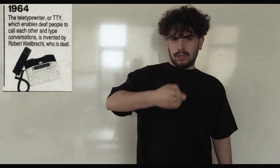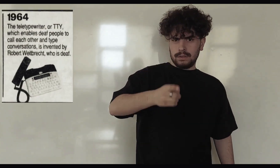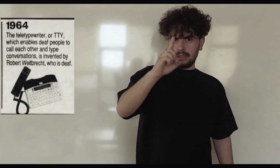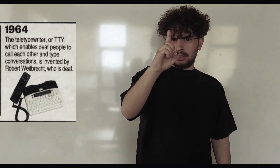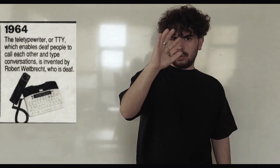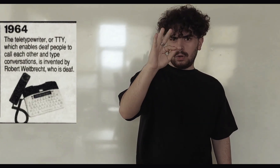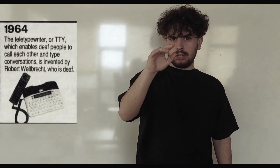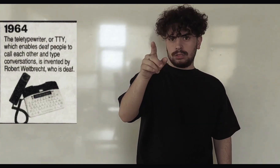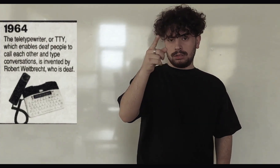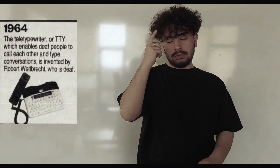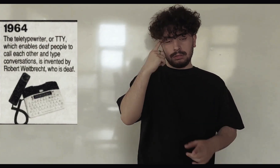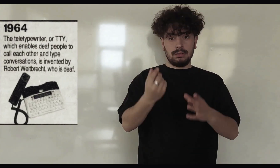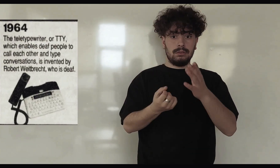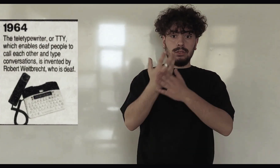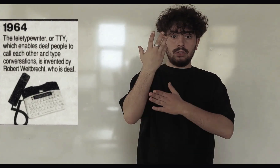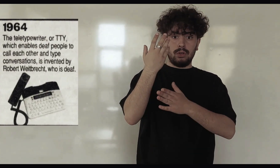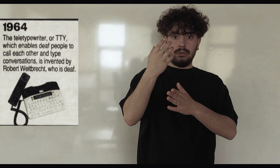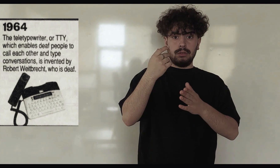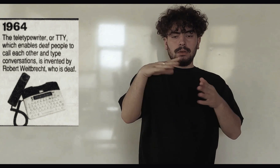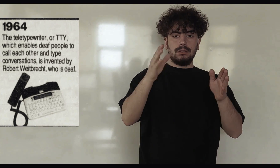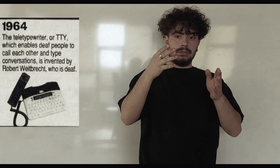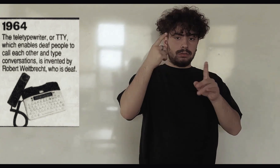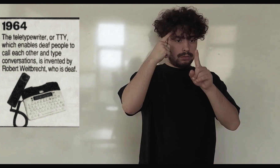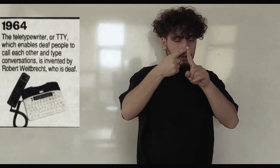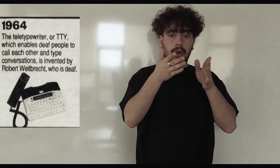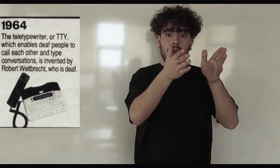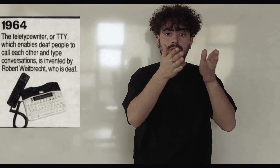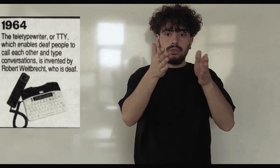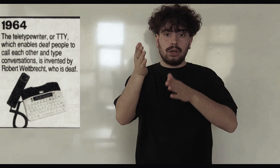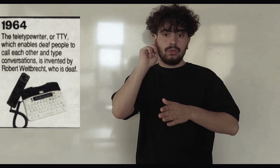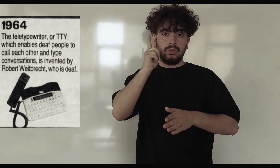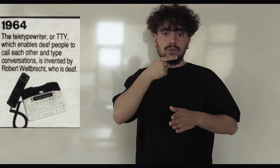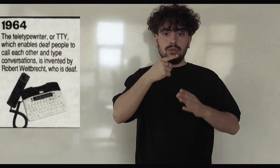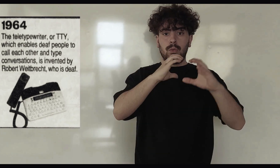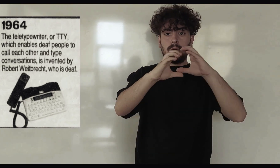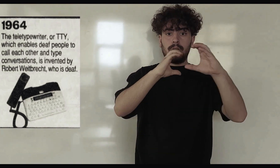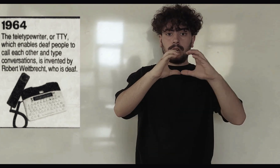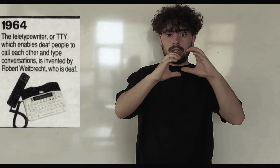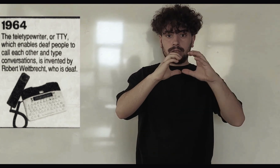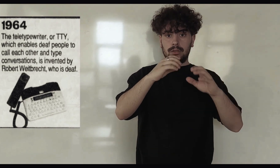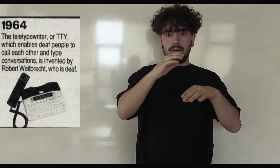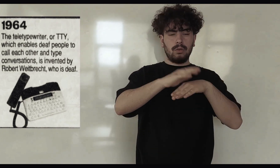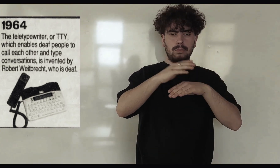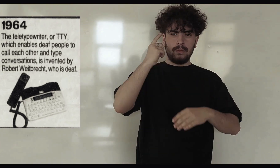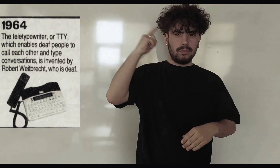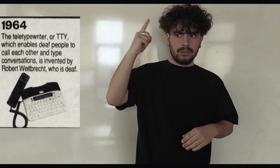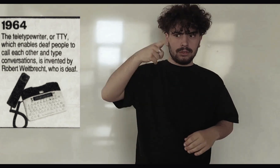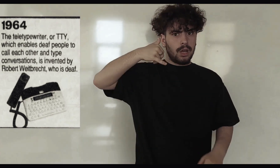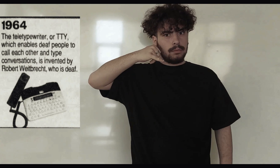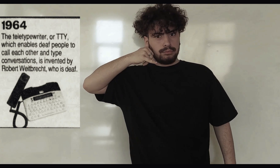No ano de 1964, com o objetivo de ajudar as pessoas surdas